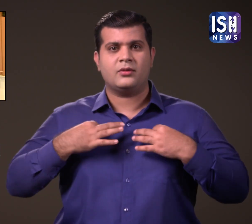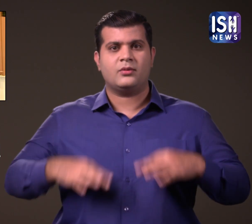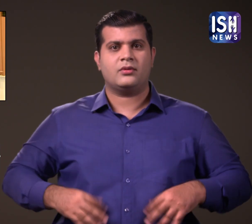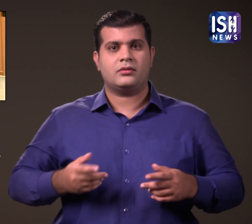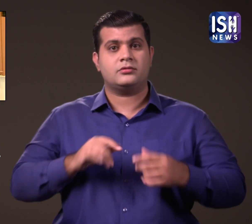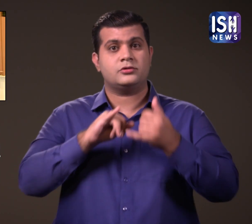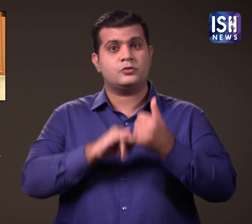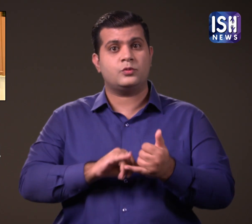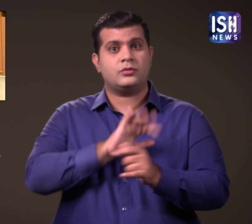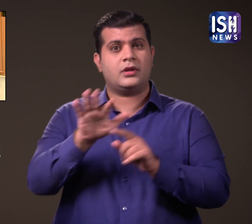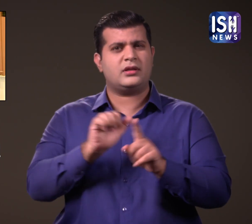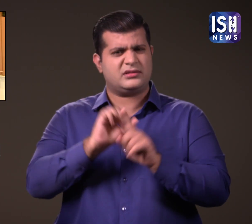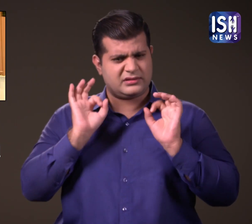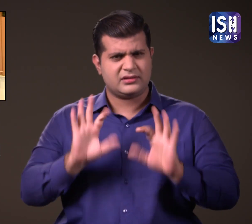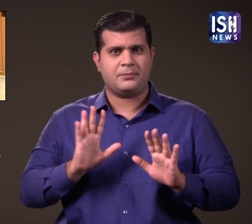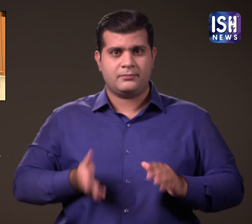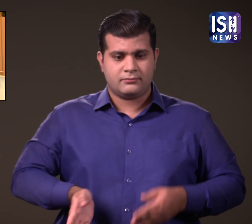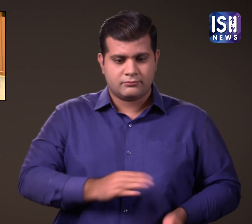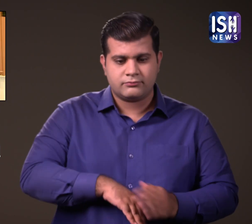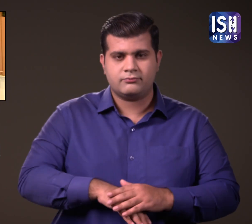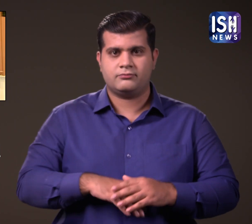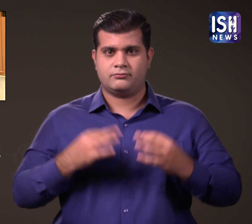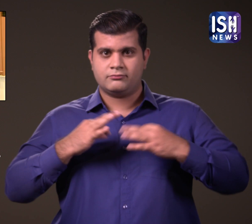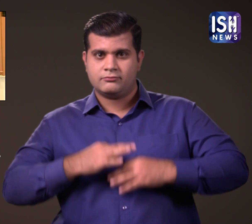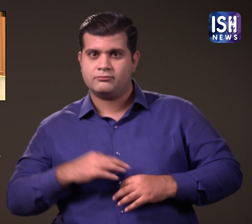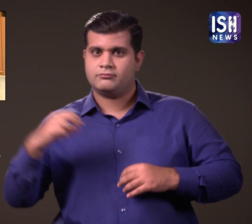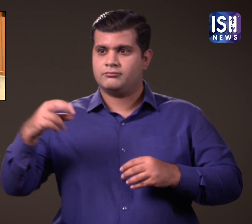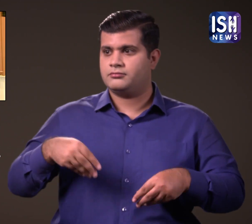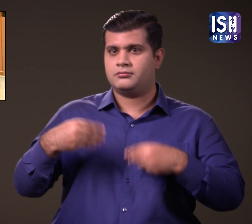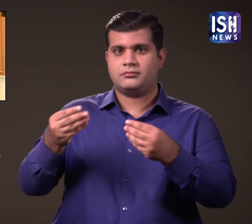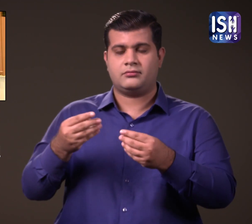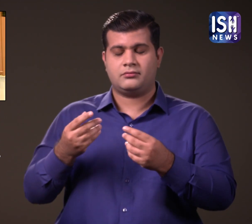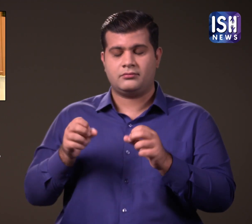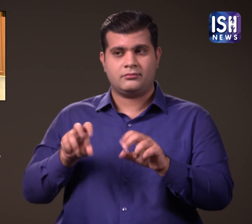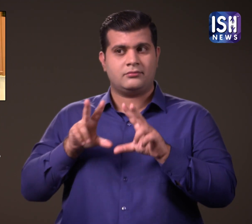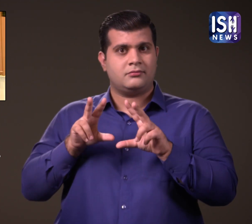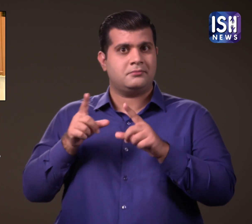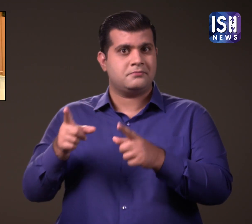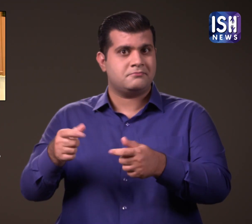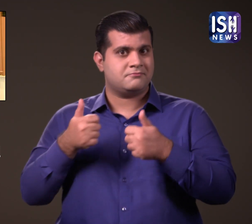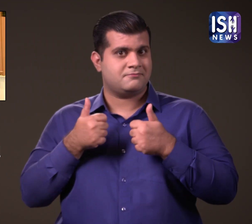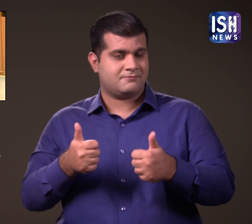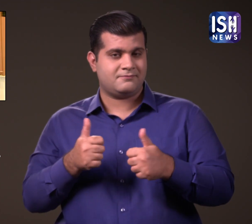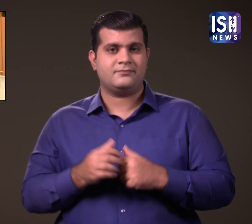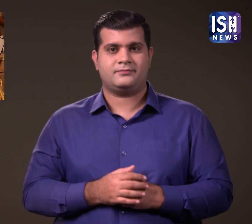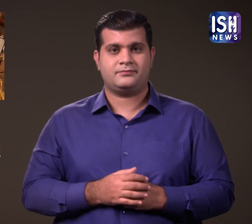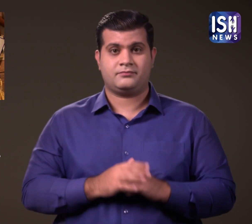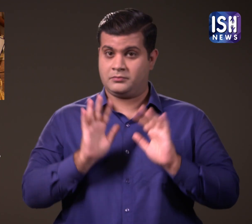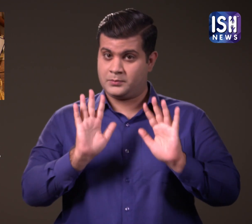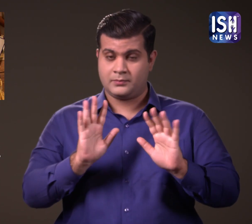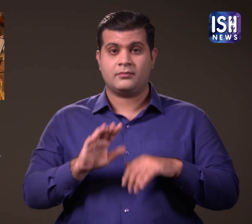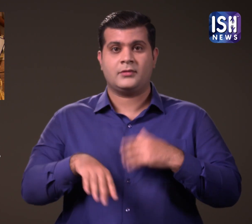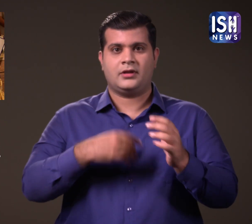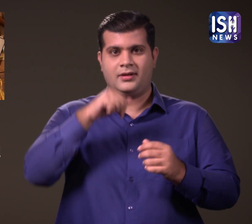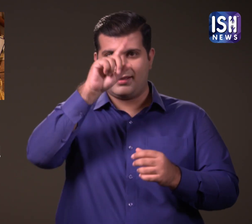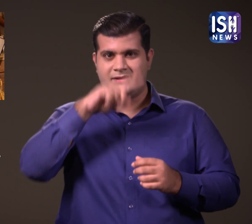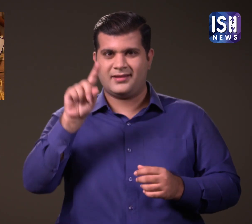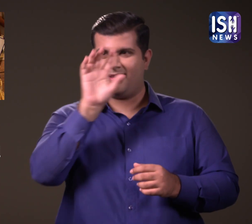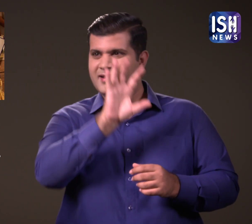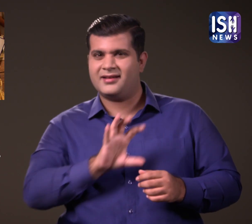गये तो उन्होंने एक पारव पर एक दक्षिन भारत्य वेश्टी पहनी हुई थी। शेत्रिय